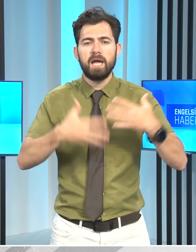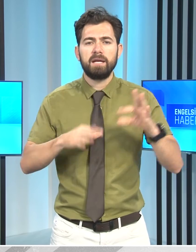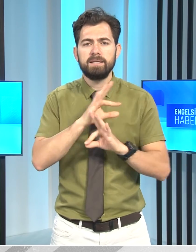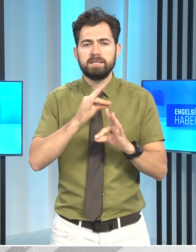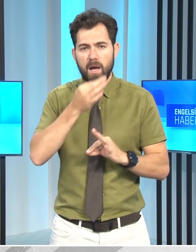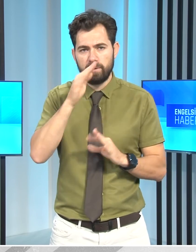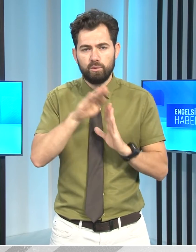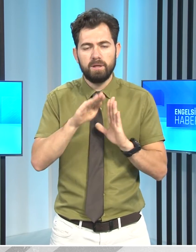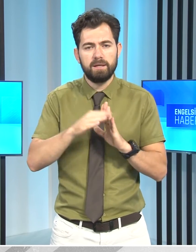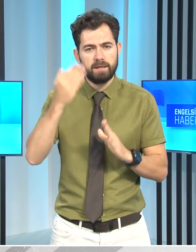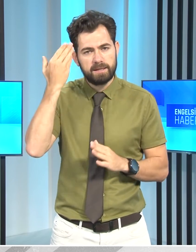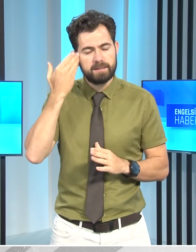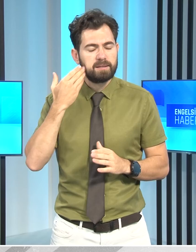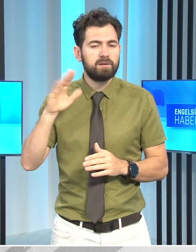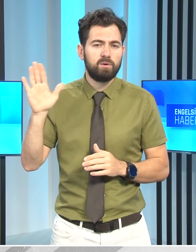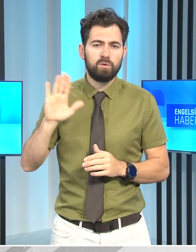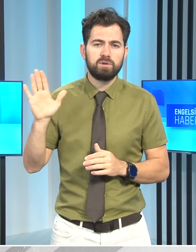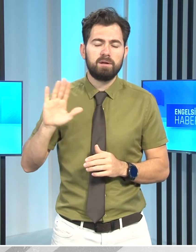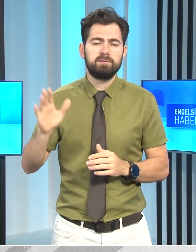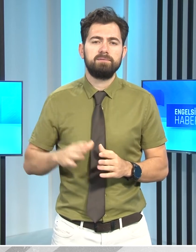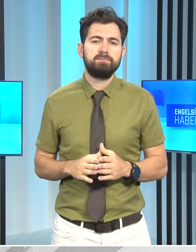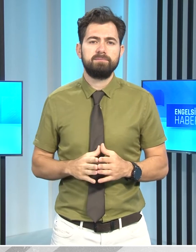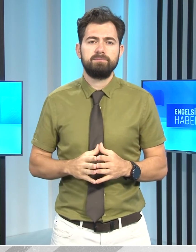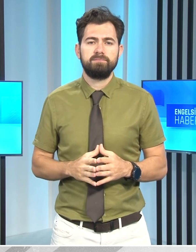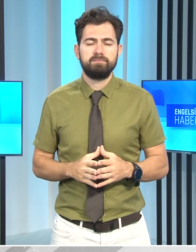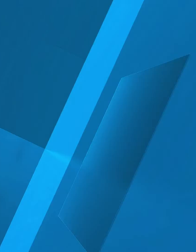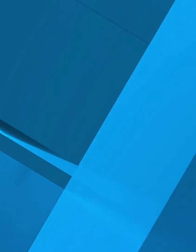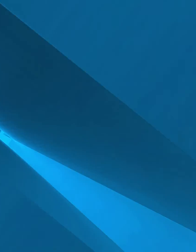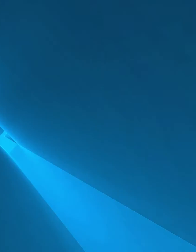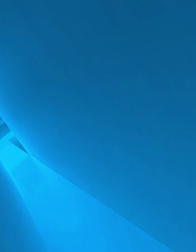Engelsiz Haber Bülteni'ni izlediniz. Hoşçakalın.